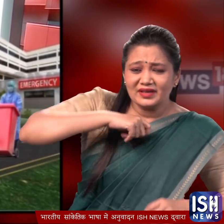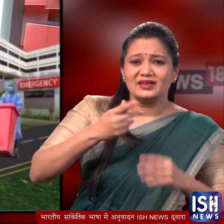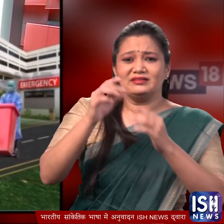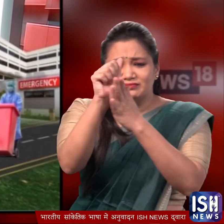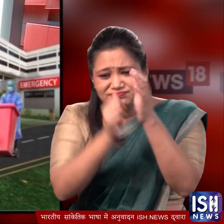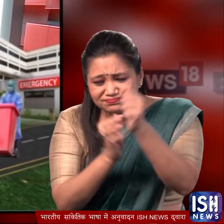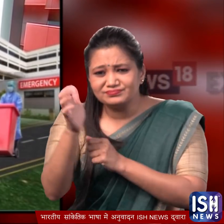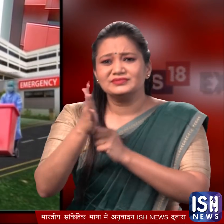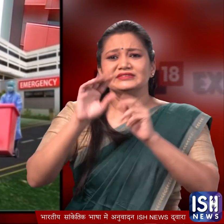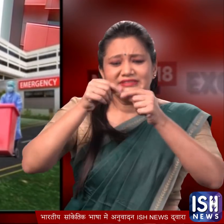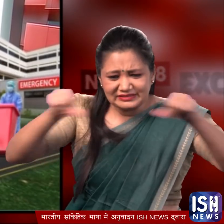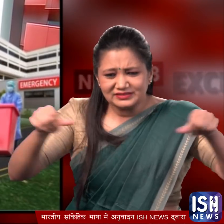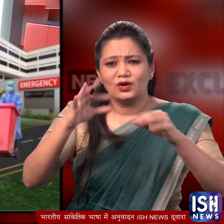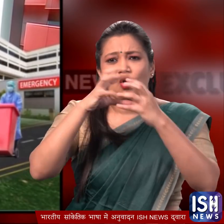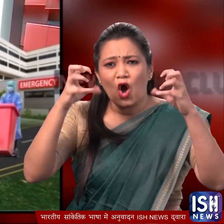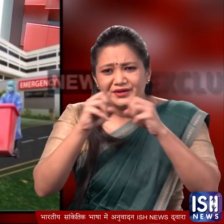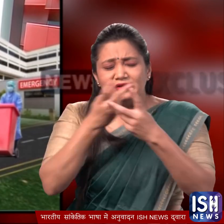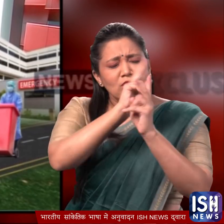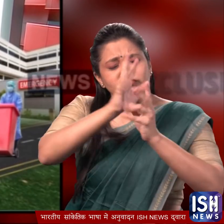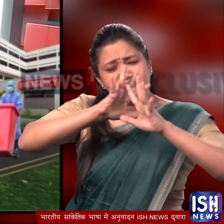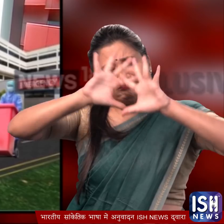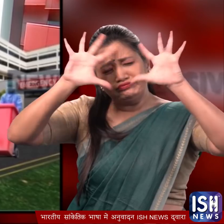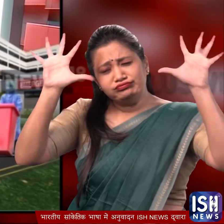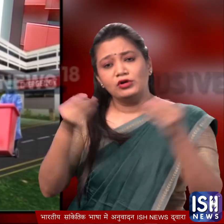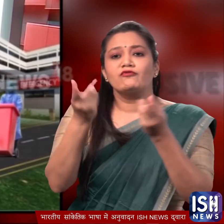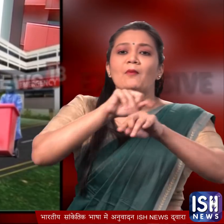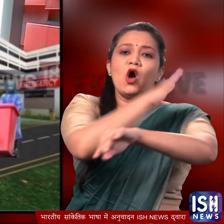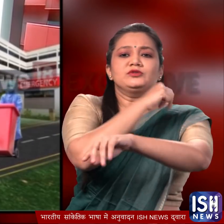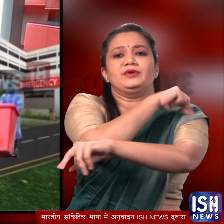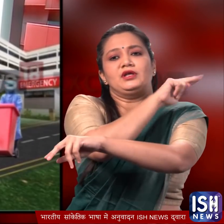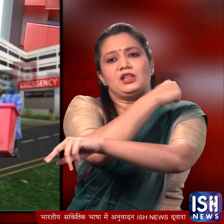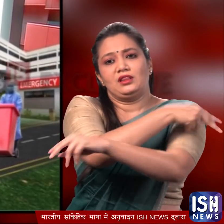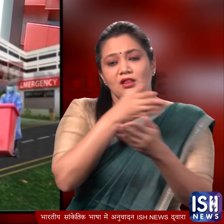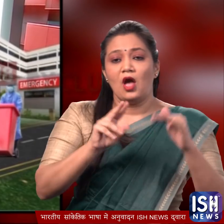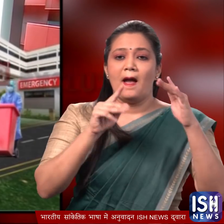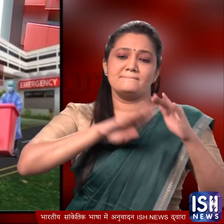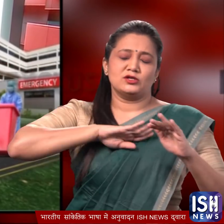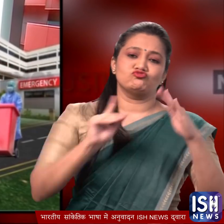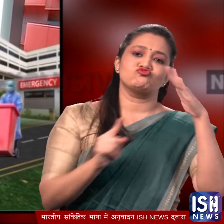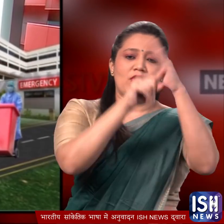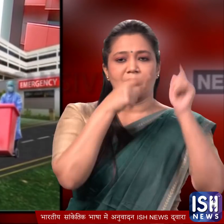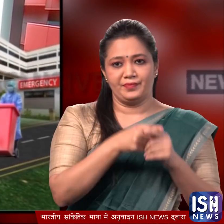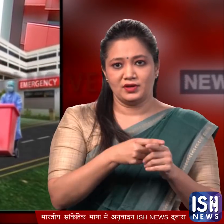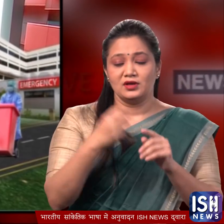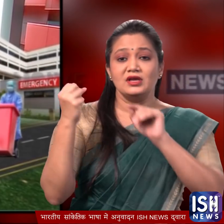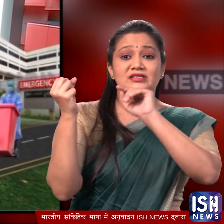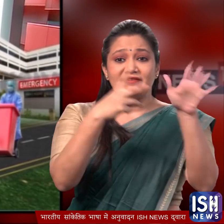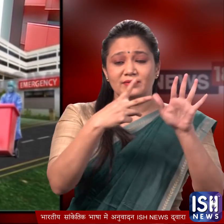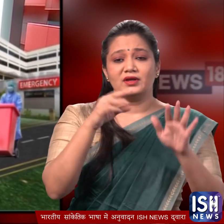मास्क दस्ताने पट्टियां रूई समेथ कई चीज़ें शामिल है महराष्ट इसमें सबसे आगे रहा और वहां इन साथ महीनों